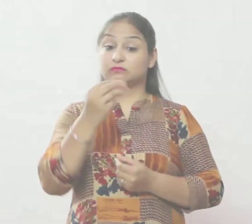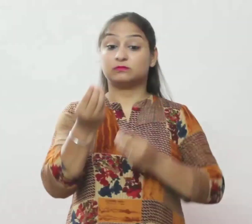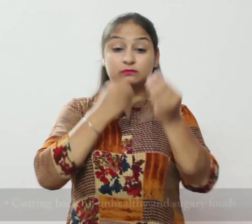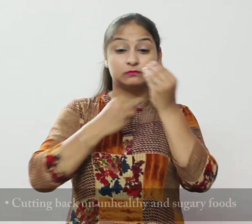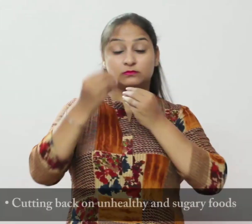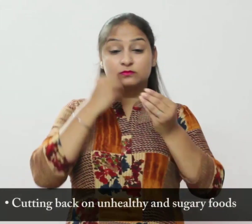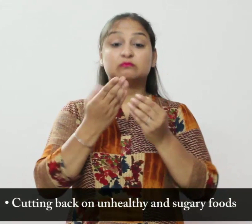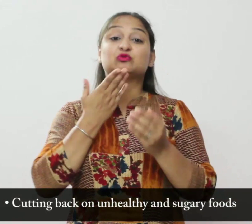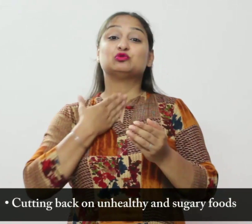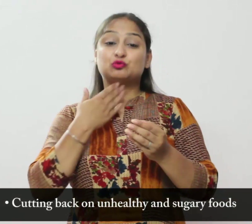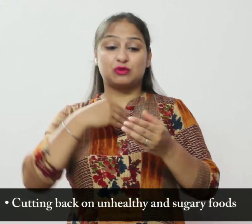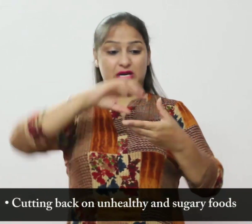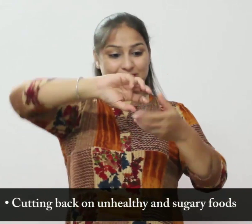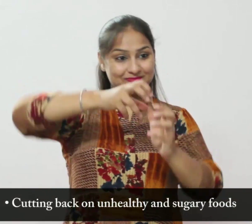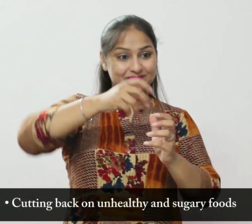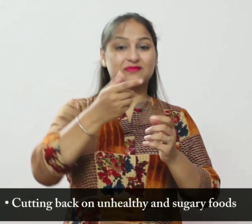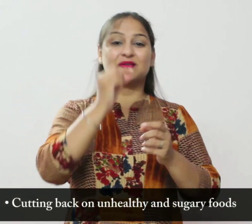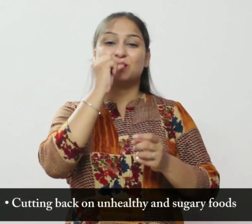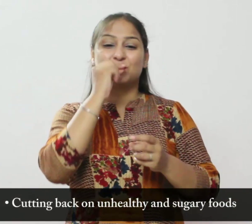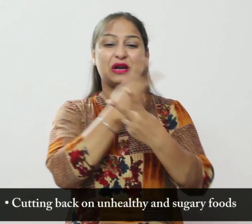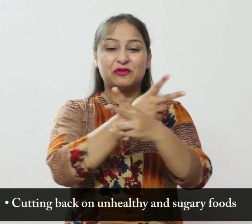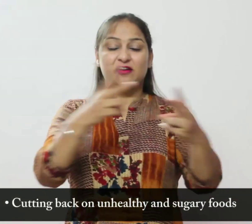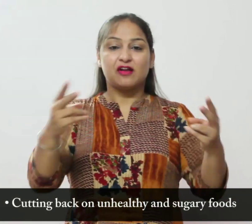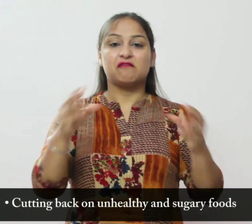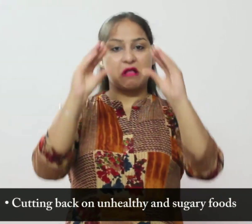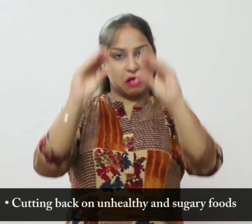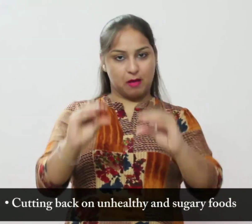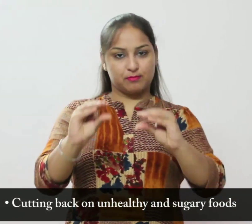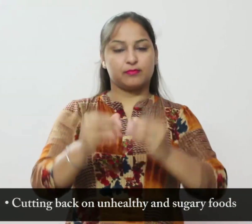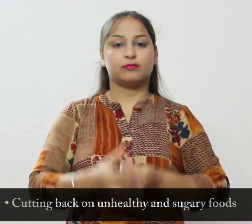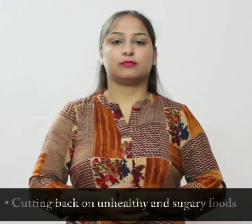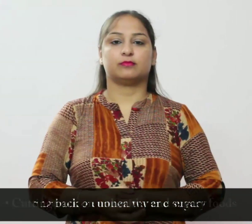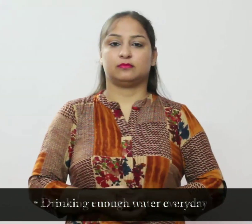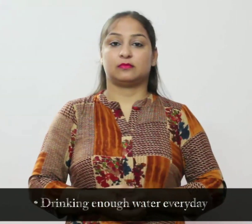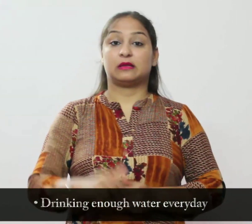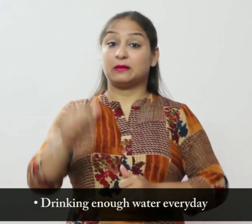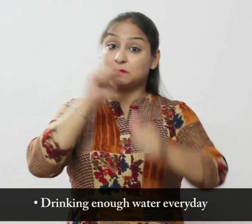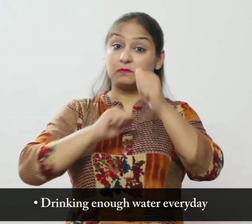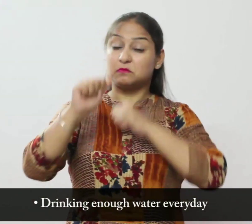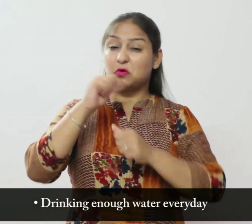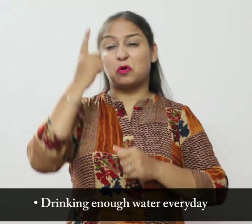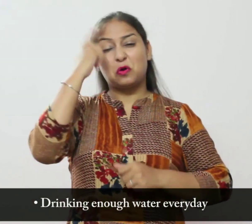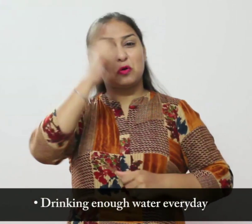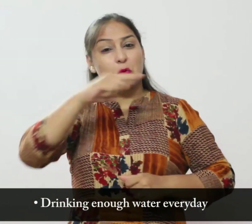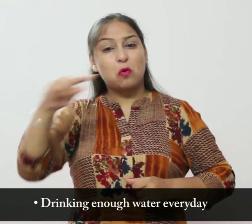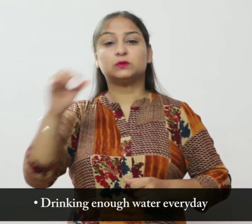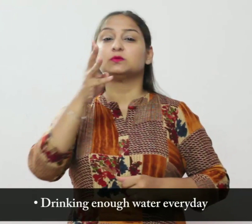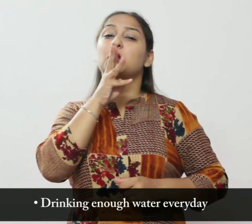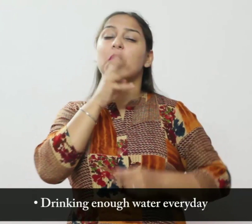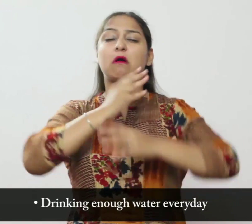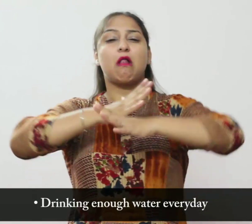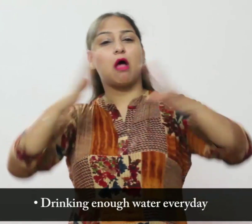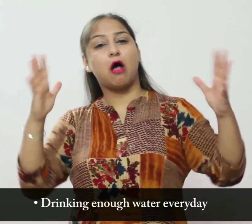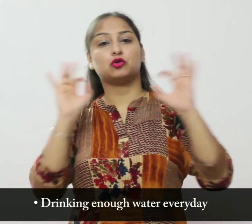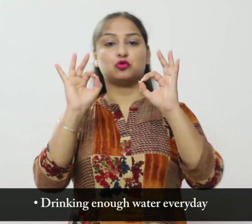आज स्वस्थ कर और शल्ले चिकित सक भोजक पर कटौती करें रोज